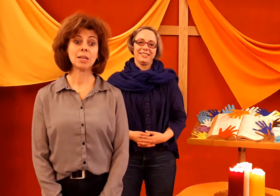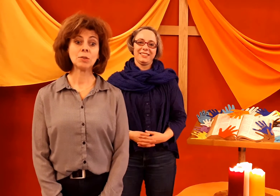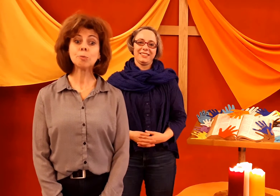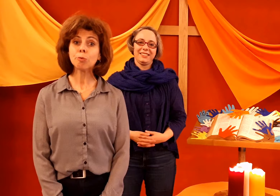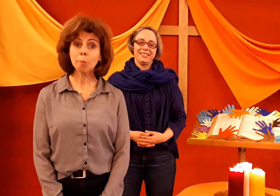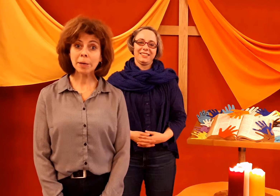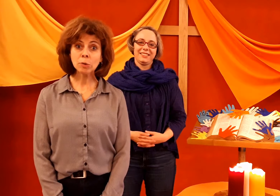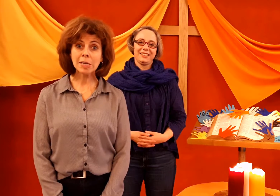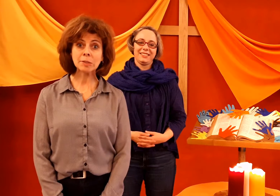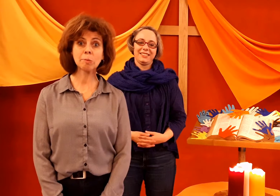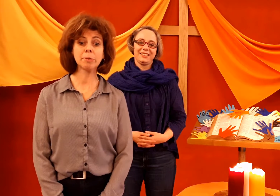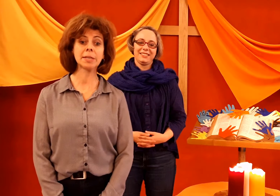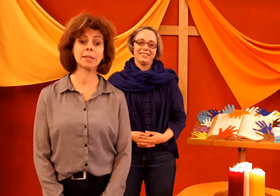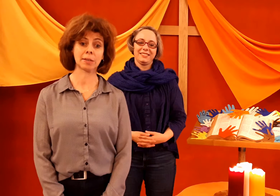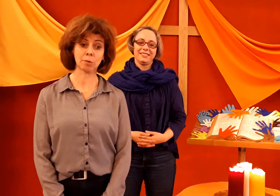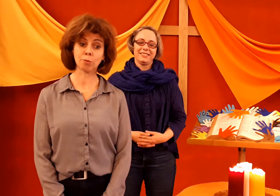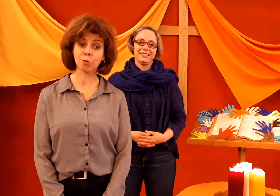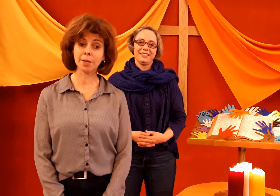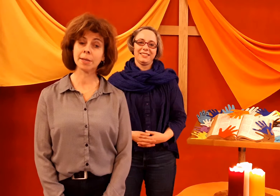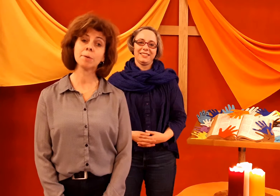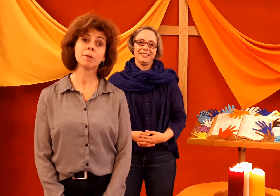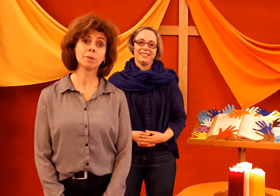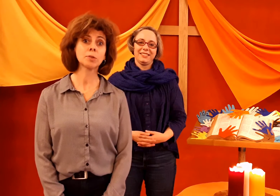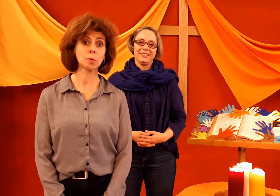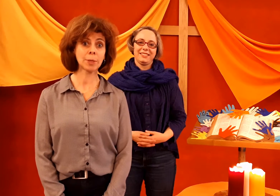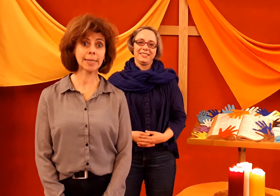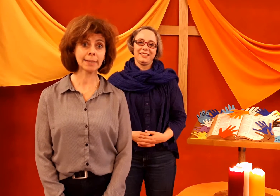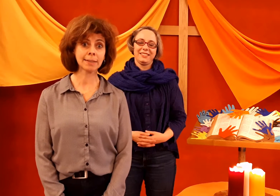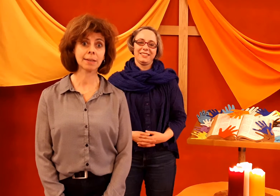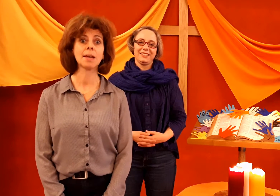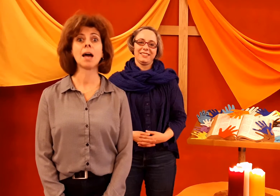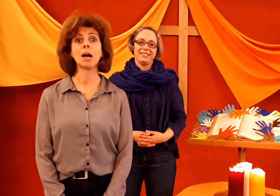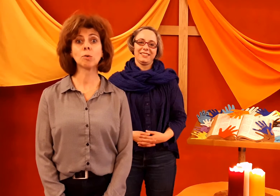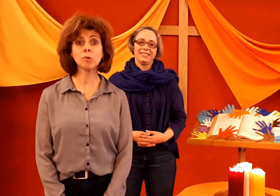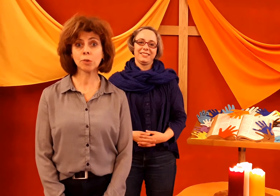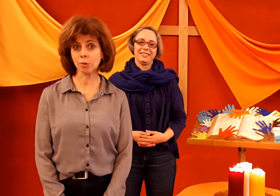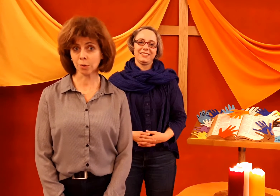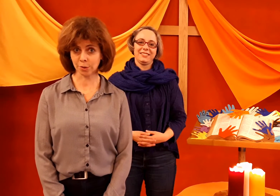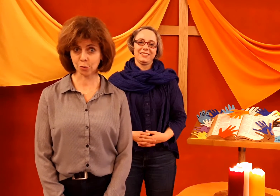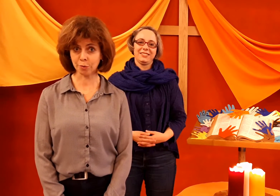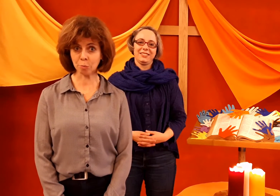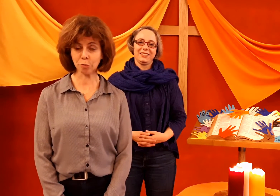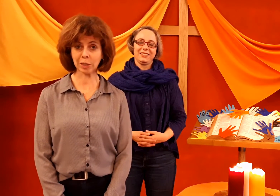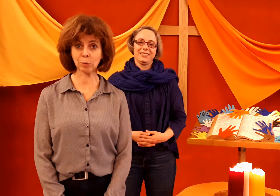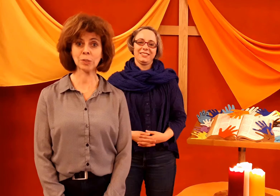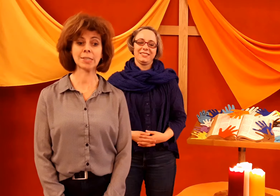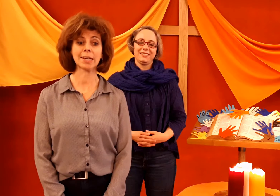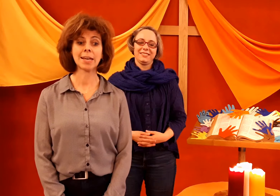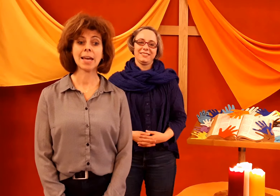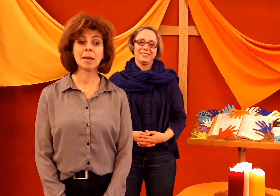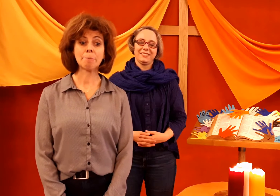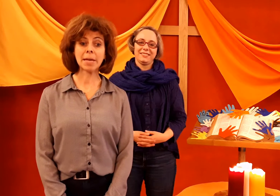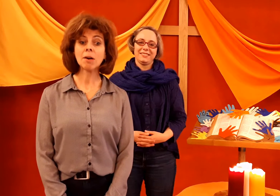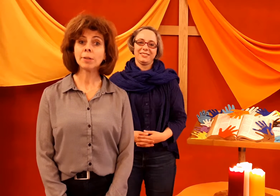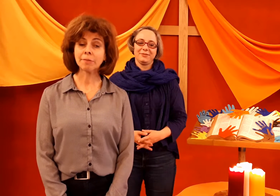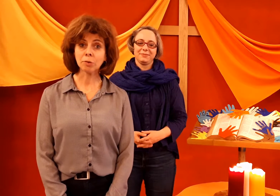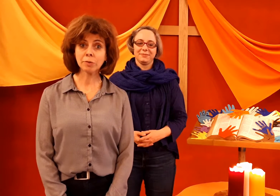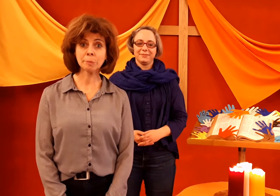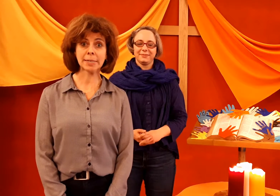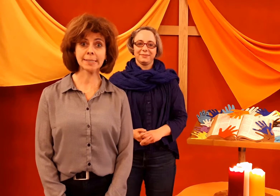Nous ne pouvons pas nous rassembler au foyer ce week-end à cause de ce fameux virus, mais on avait envie de